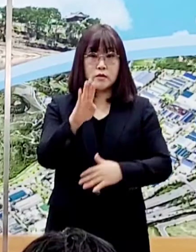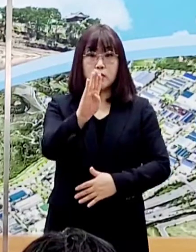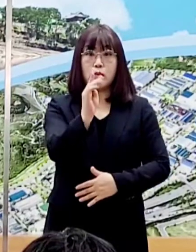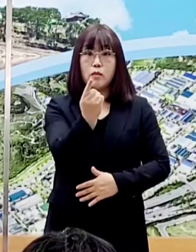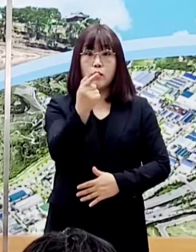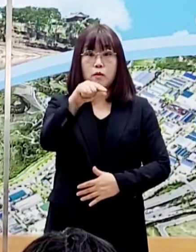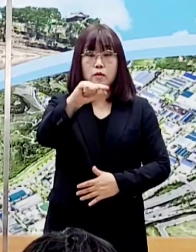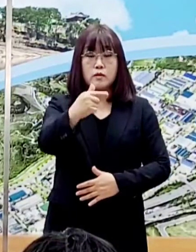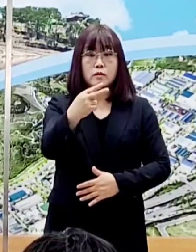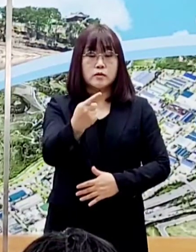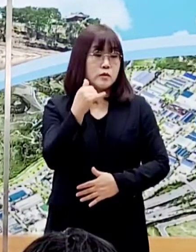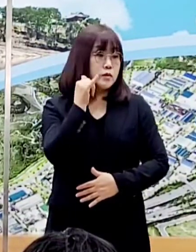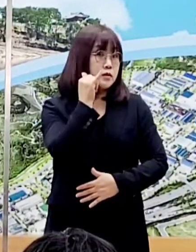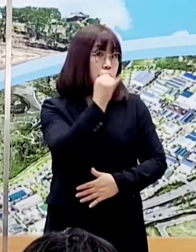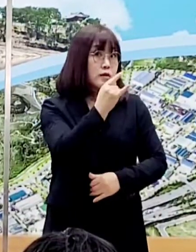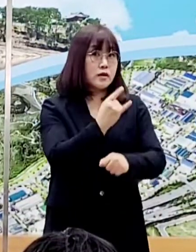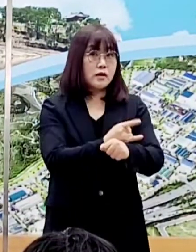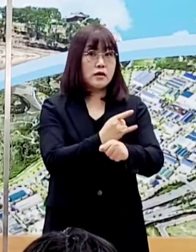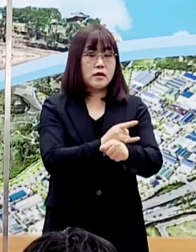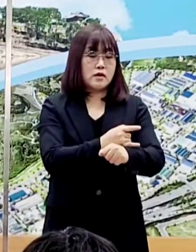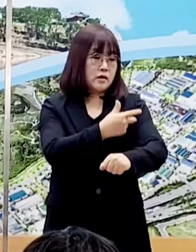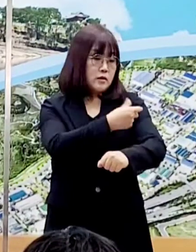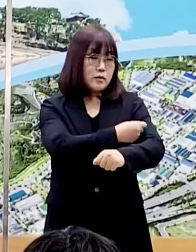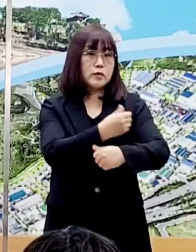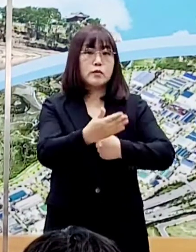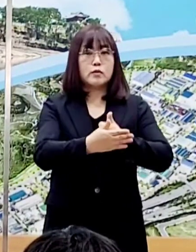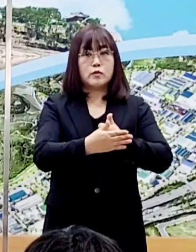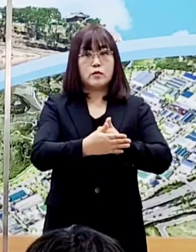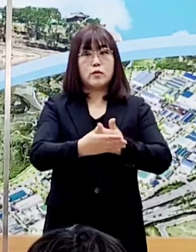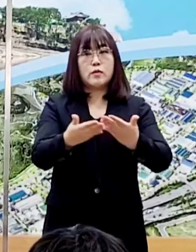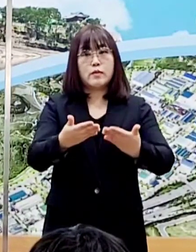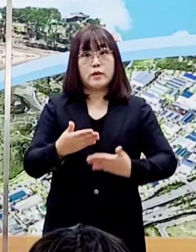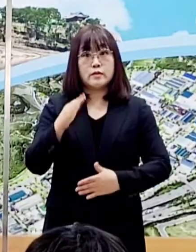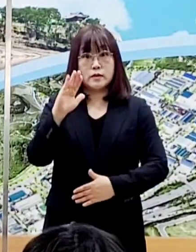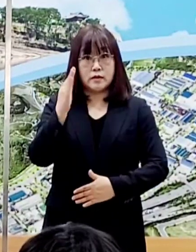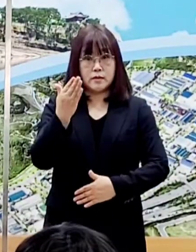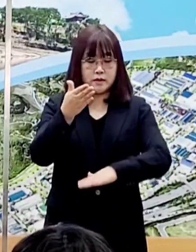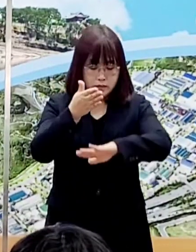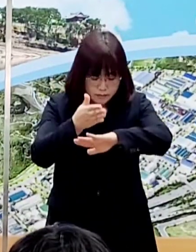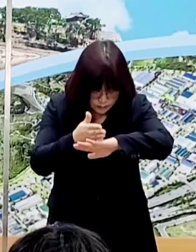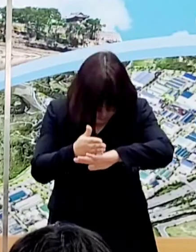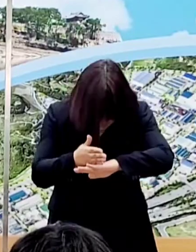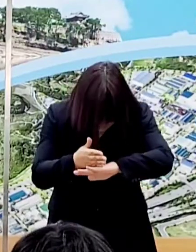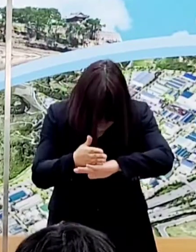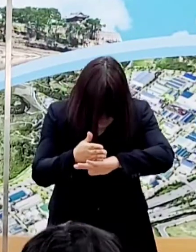예방접종실에 문의하셔 접종에 도움을 받으시기 바랍니다. 감사합니다.